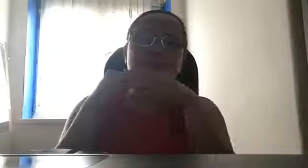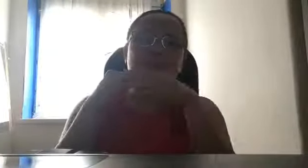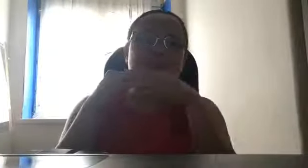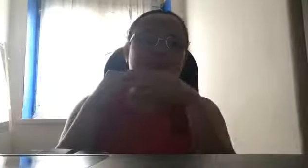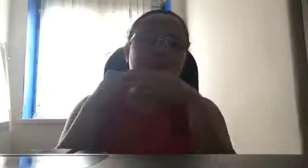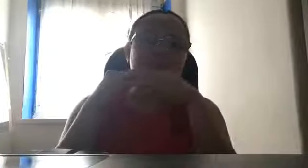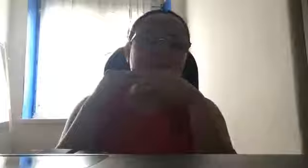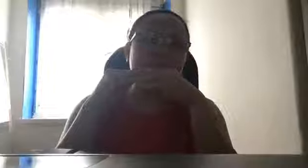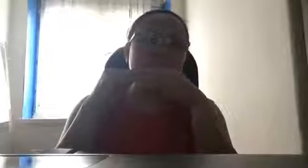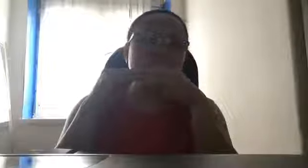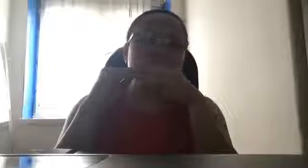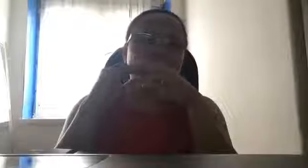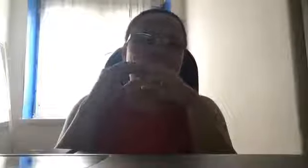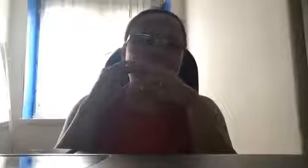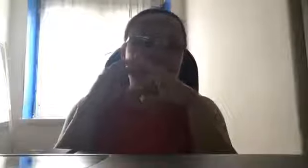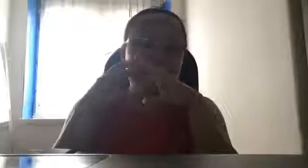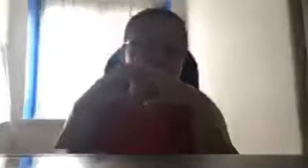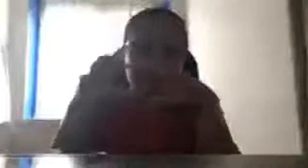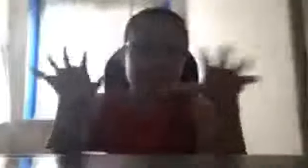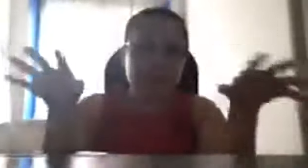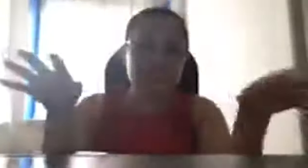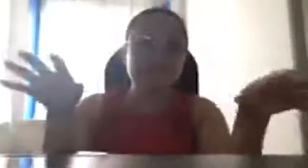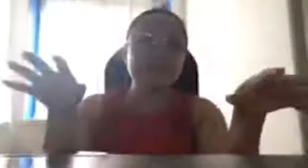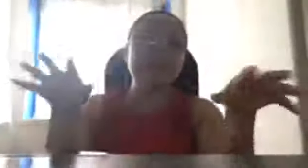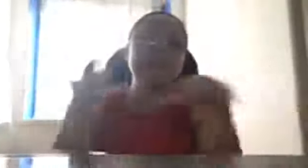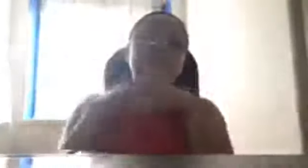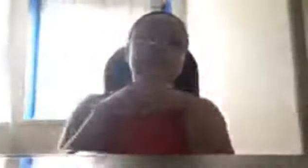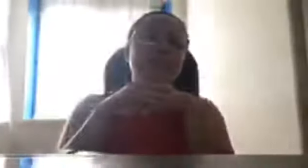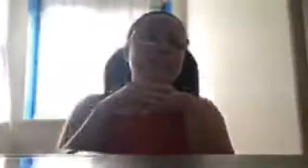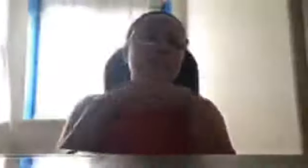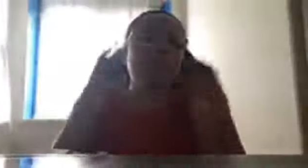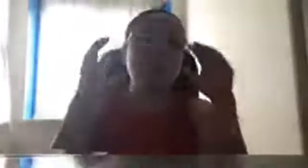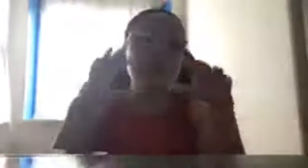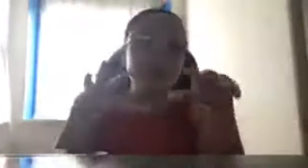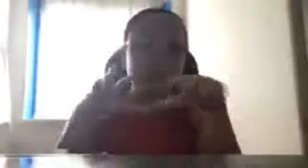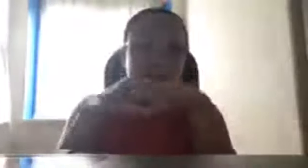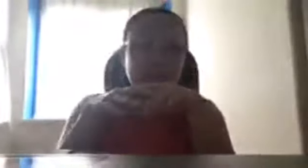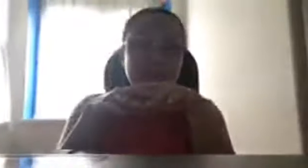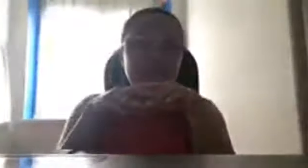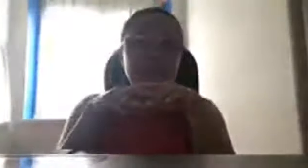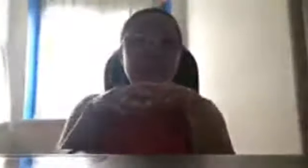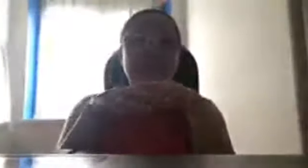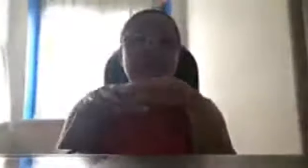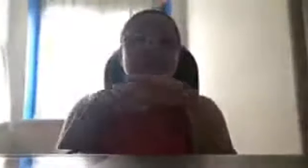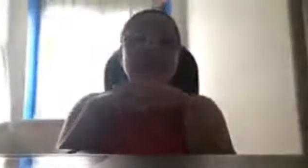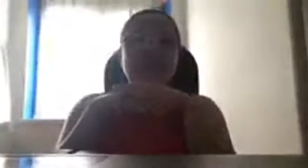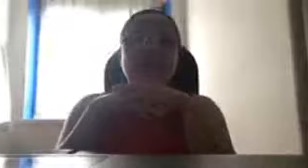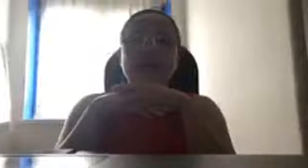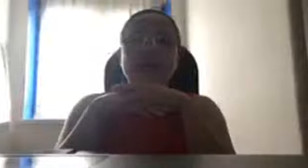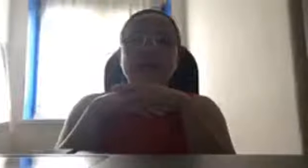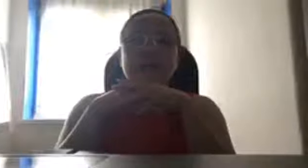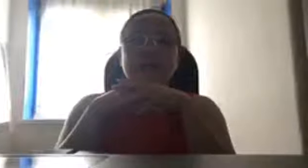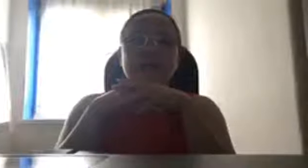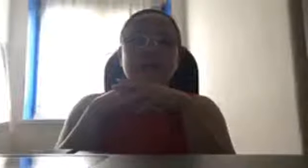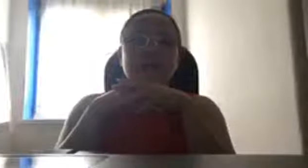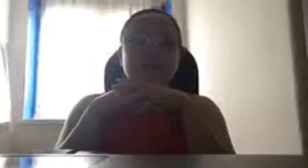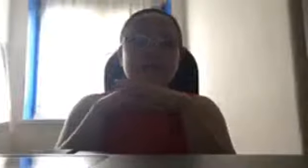mga tree planting program na dapat mayroon